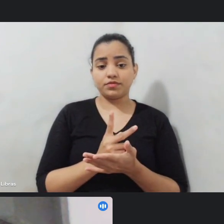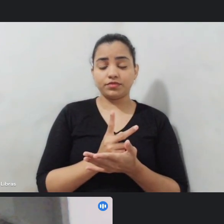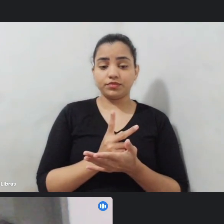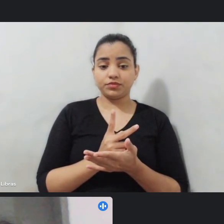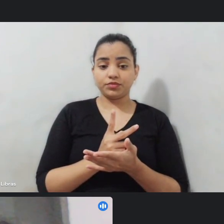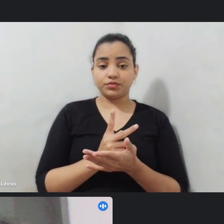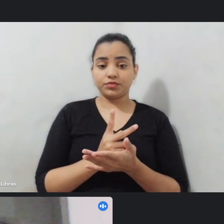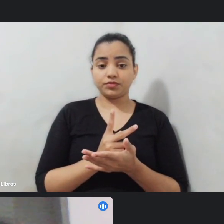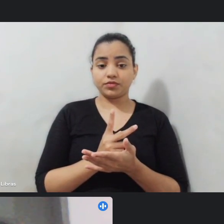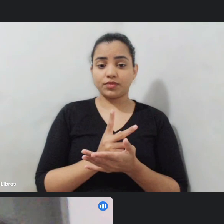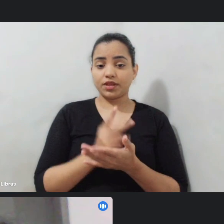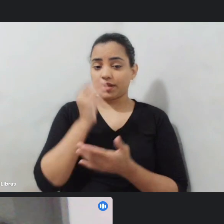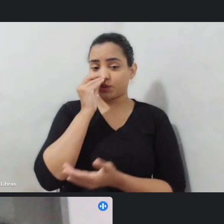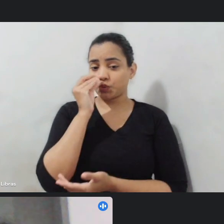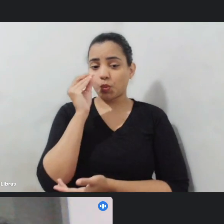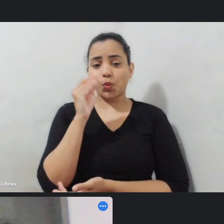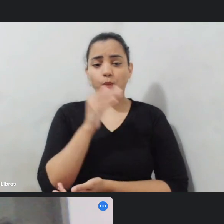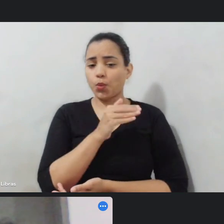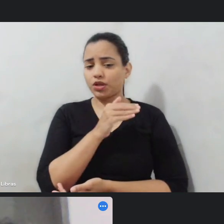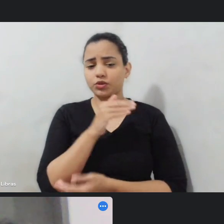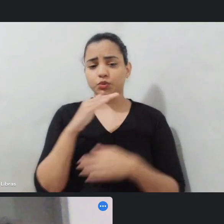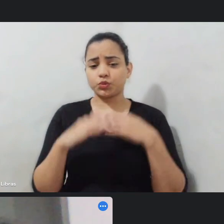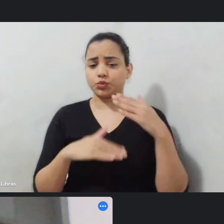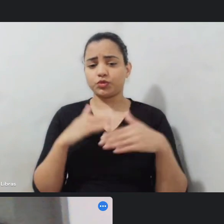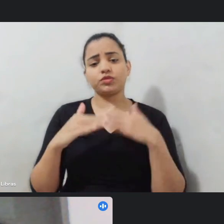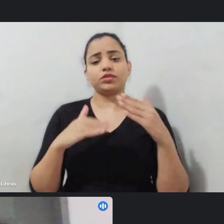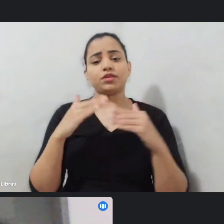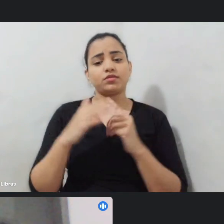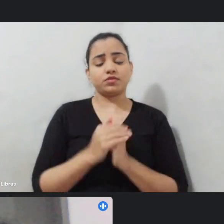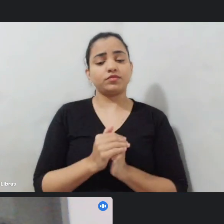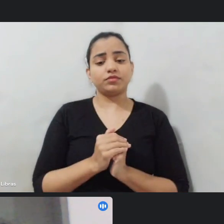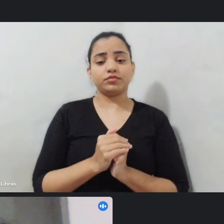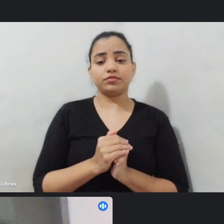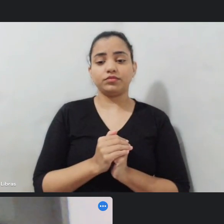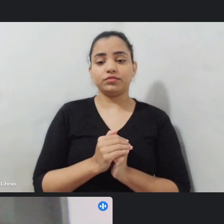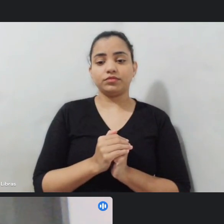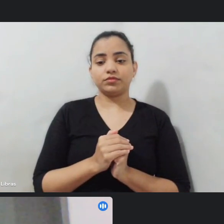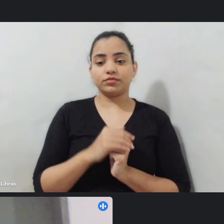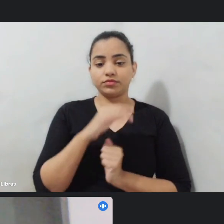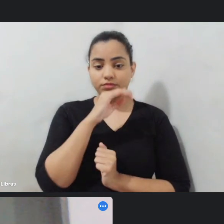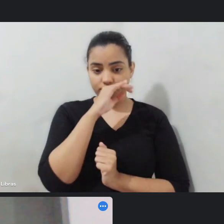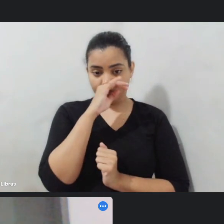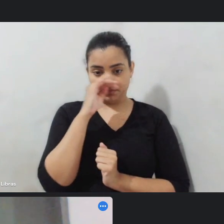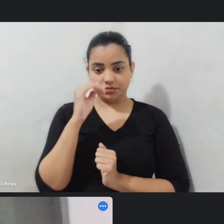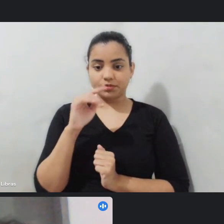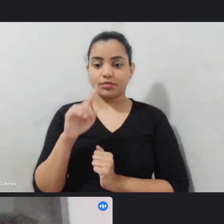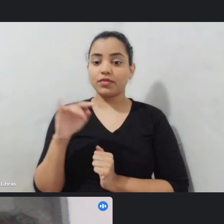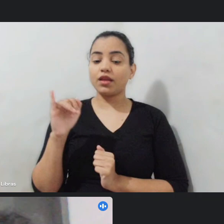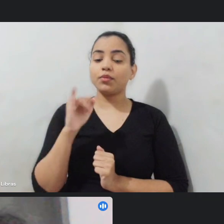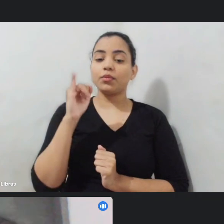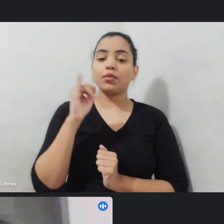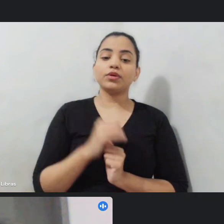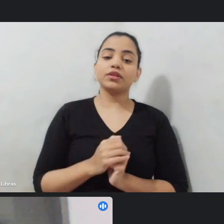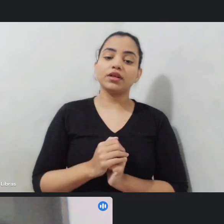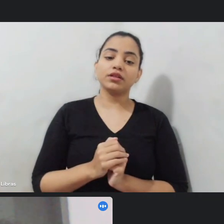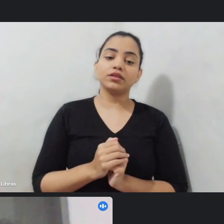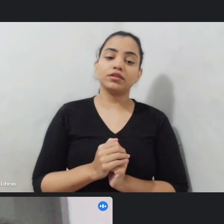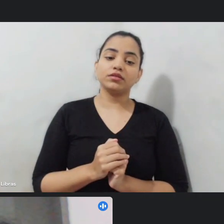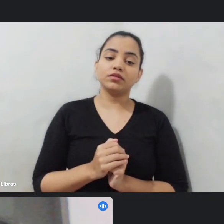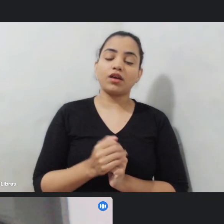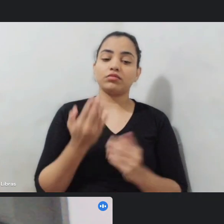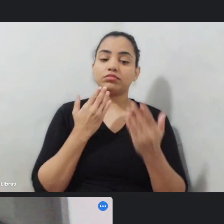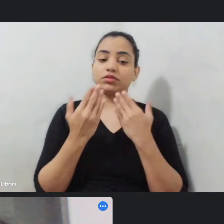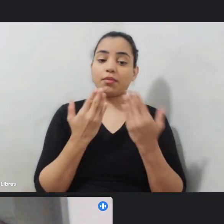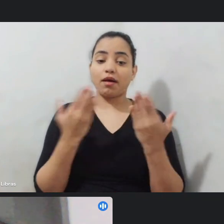excluído desse processo então é importante esse debate